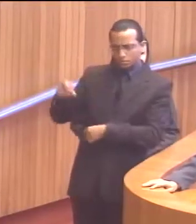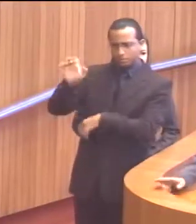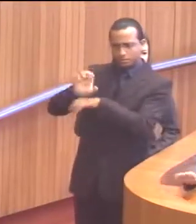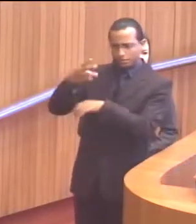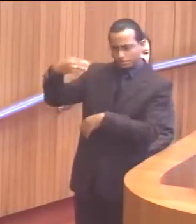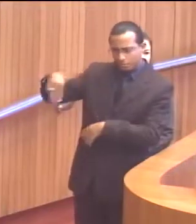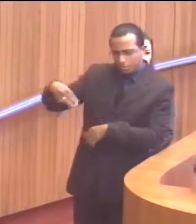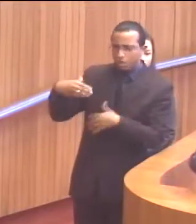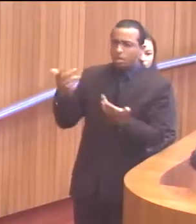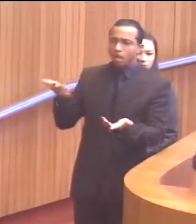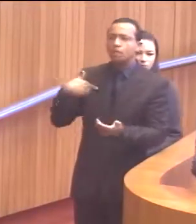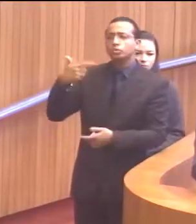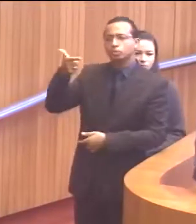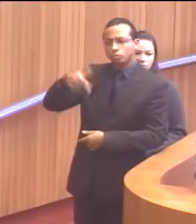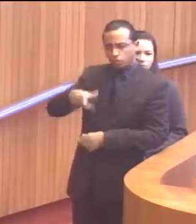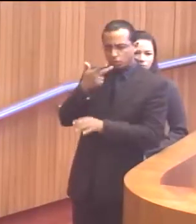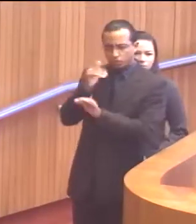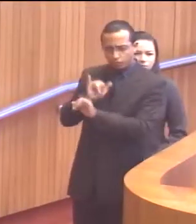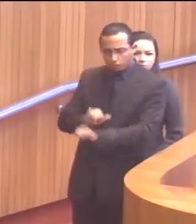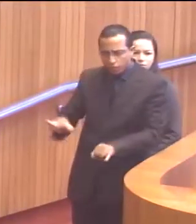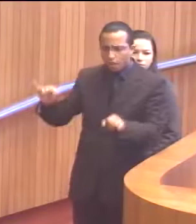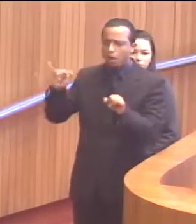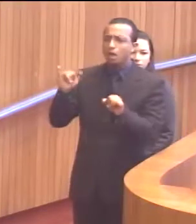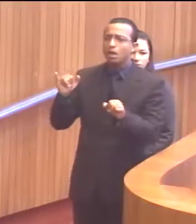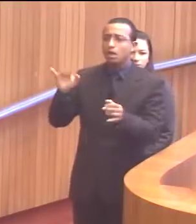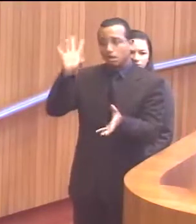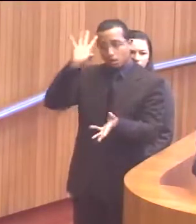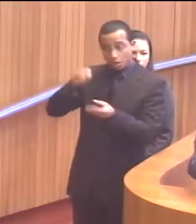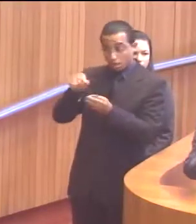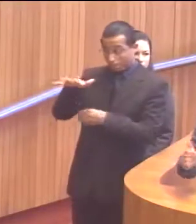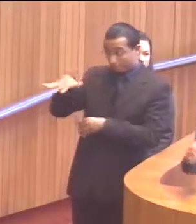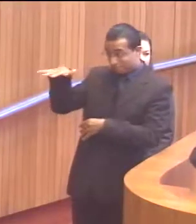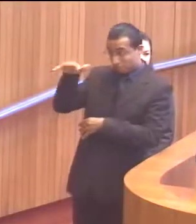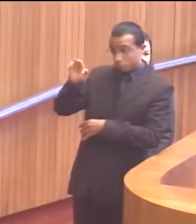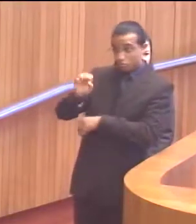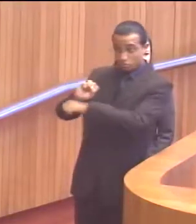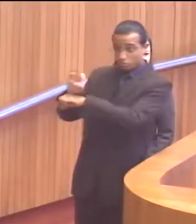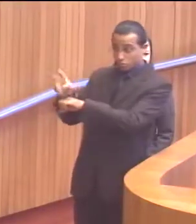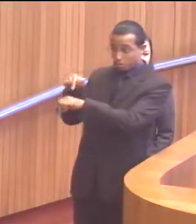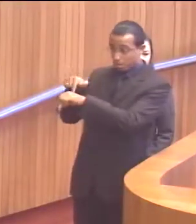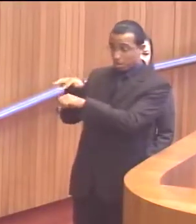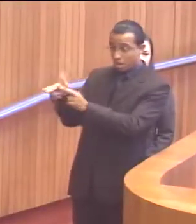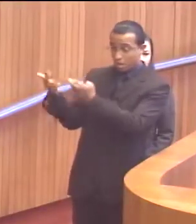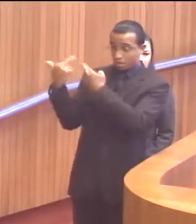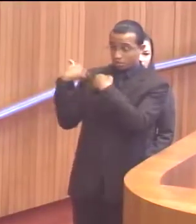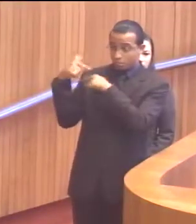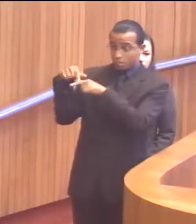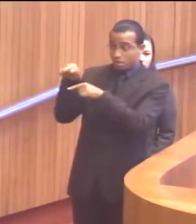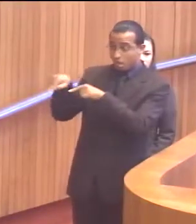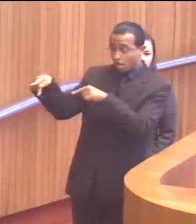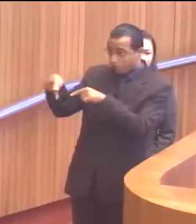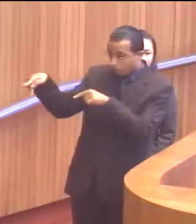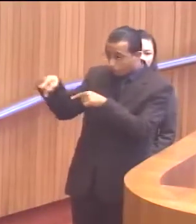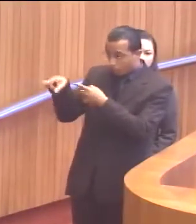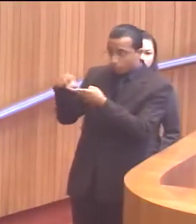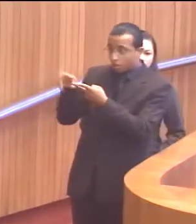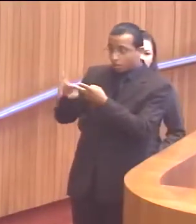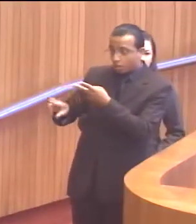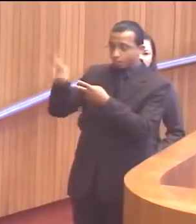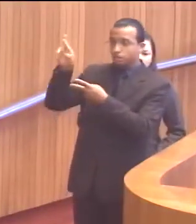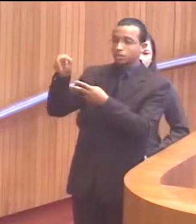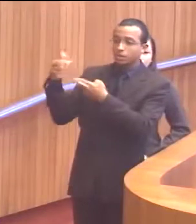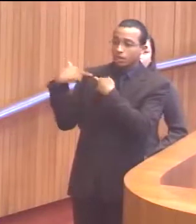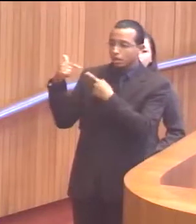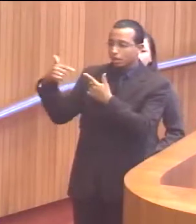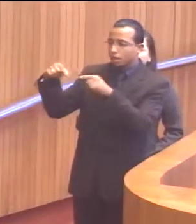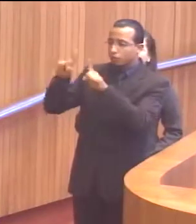do Maranhão. O eu quero mais uma vez dizer, a situação da UEMA não é responsabilidade de professor, nem